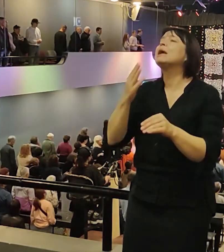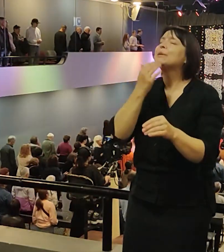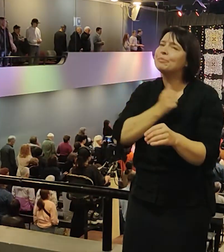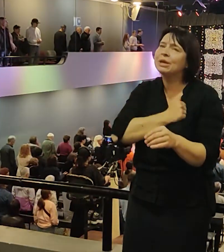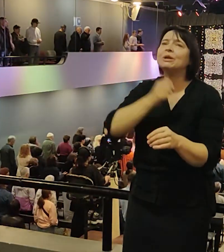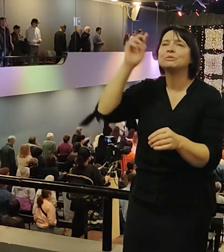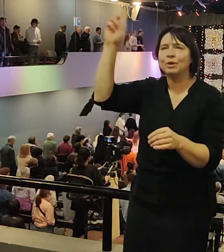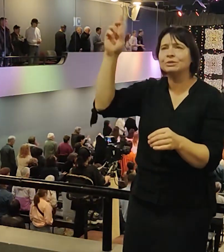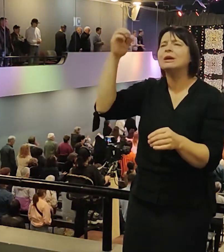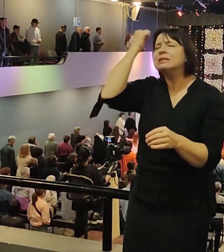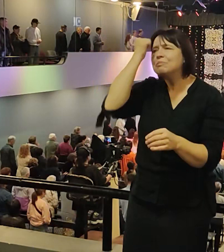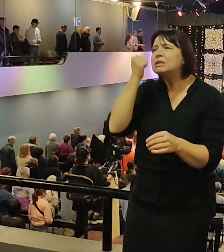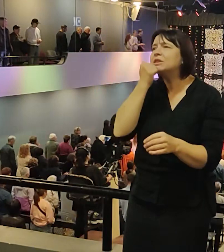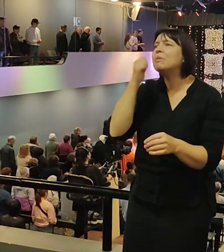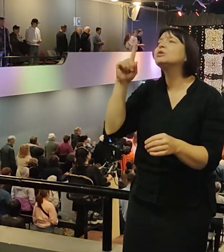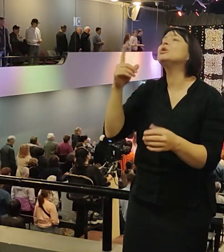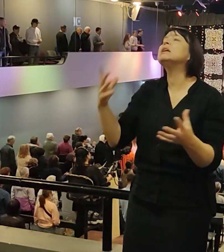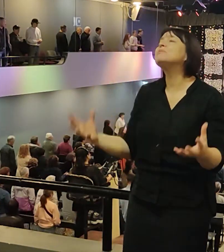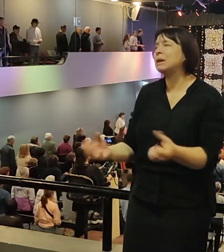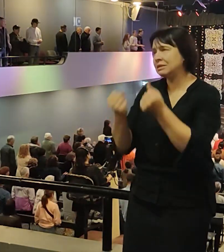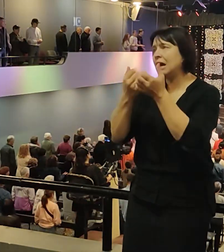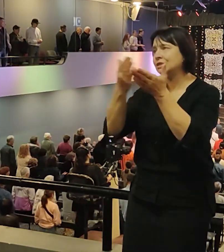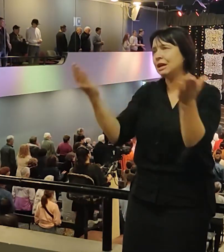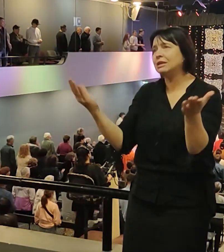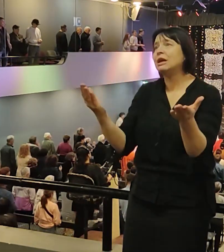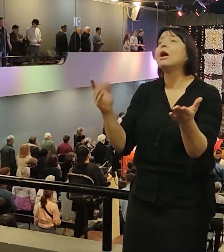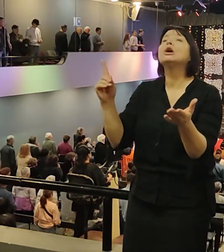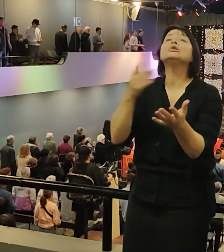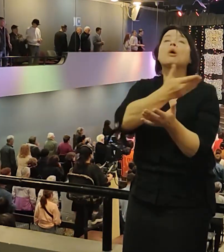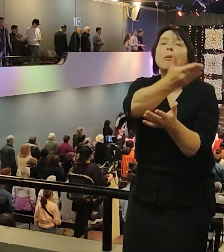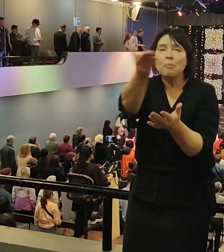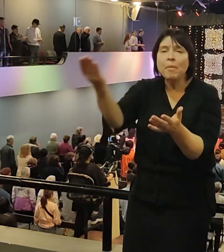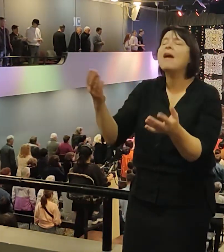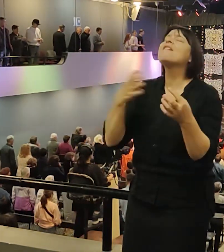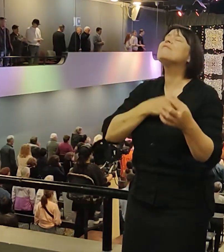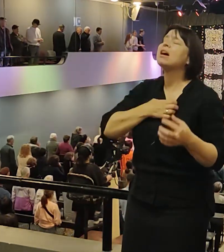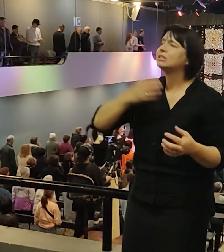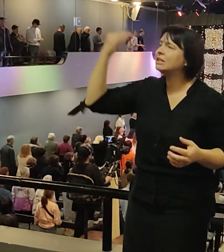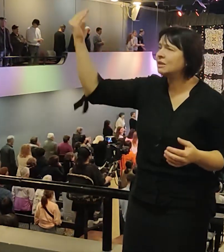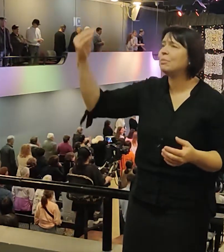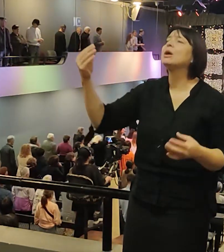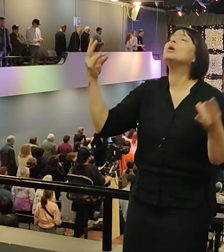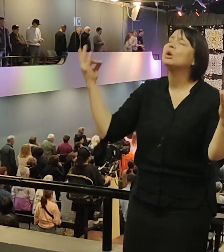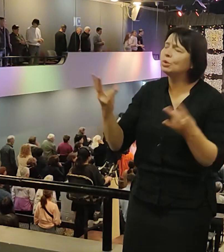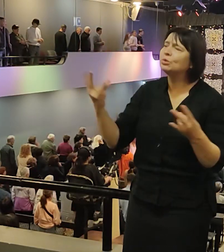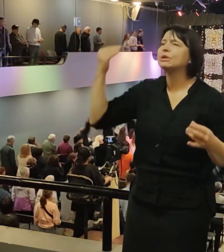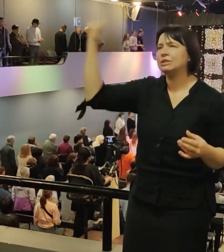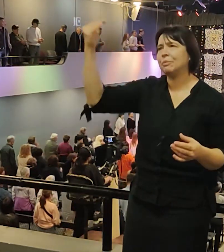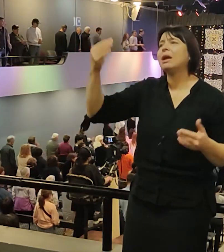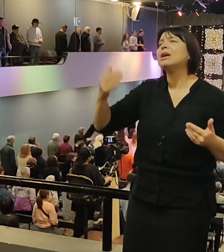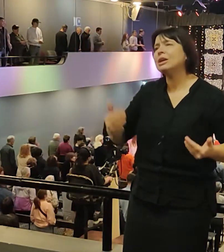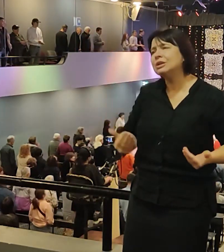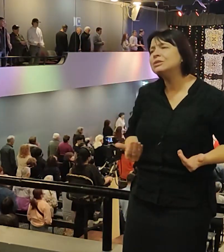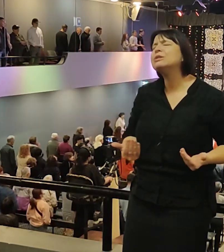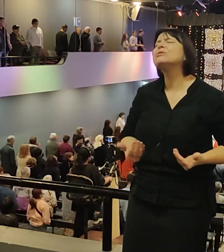Спасибо, Господь, за спасающую руку. Мы Тебе важны, Господь, и нужны. Слава Тебе, Господь. И жизнь Божия,